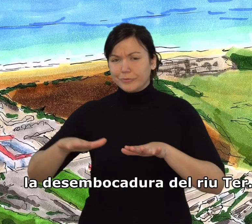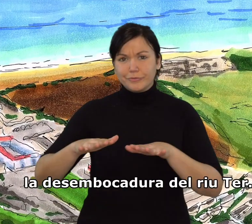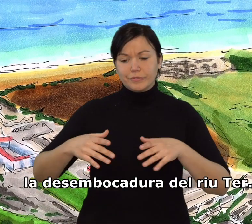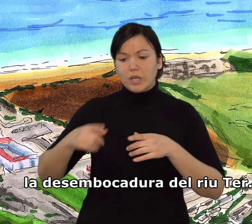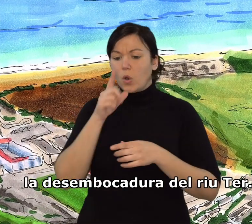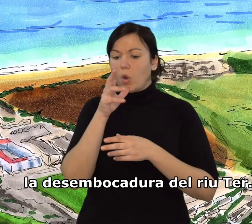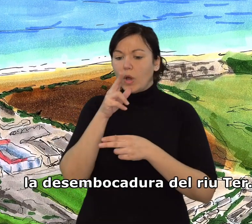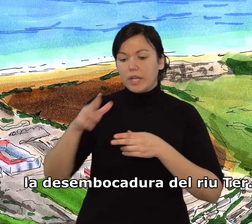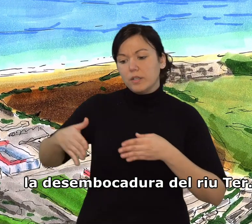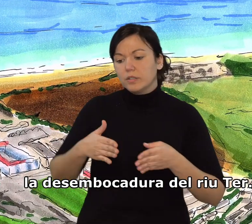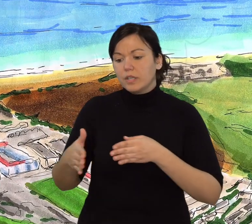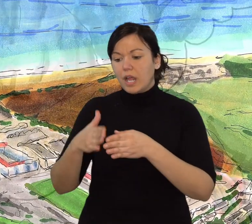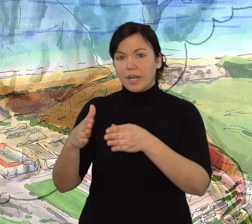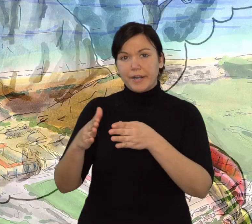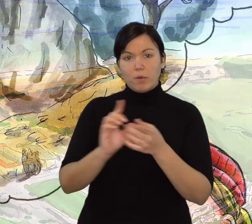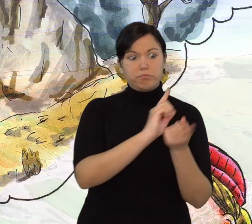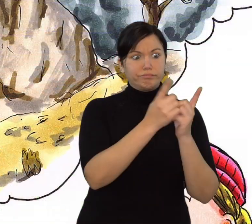la desembocadura del riu Ter.